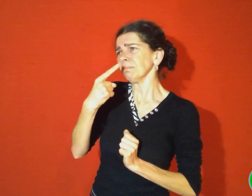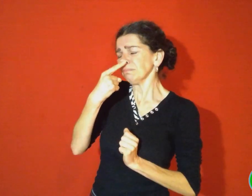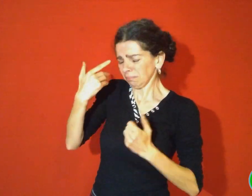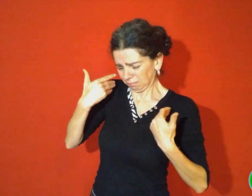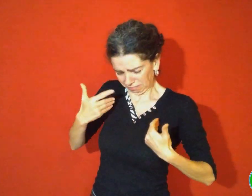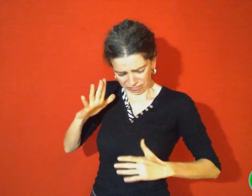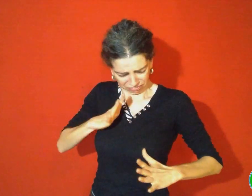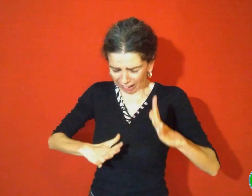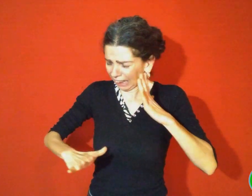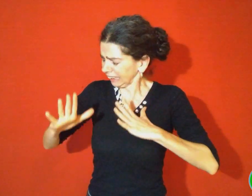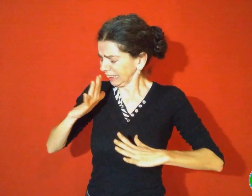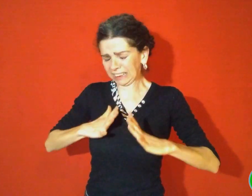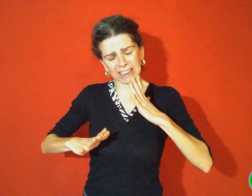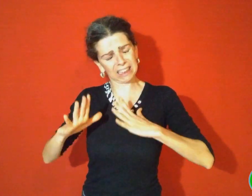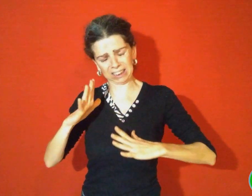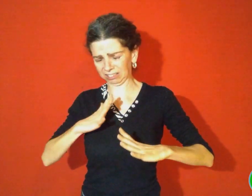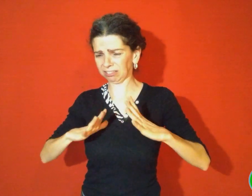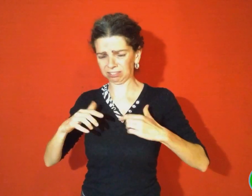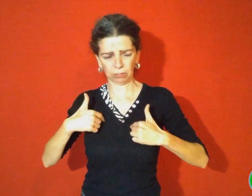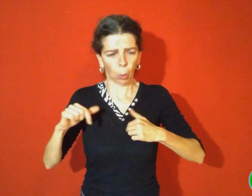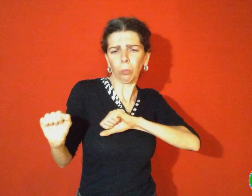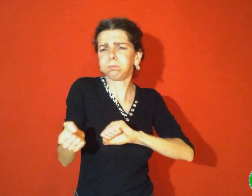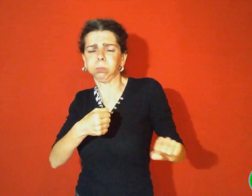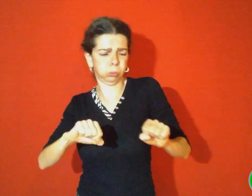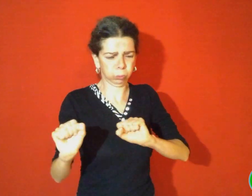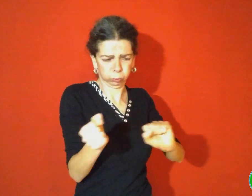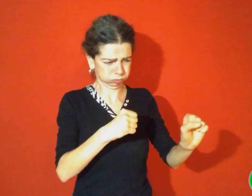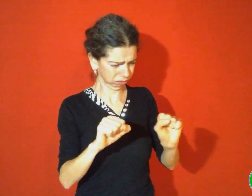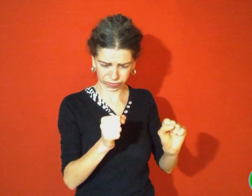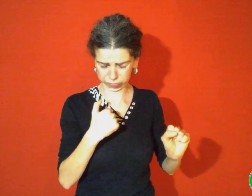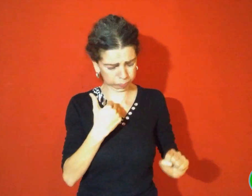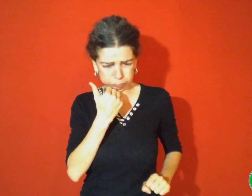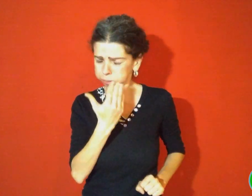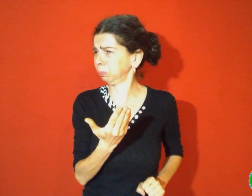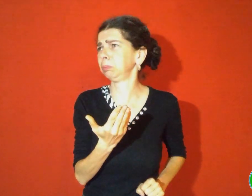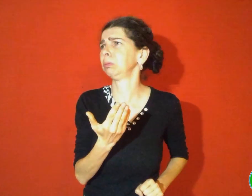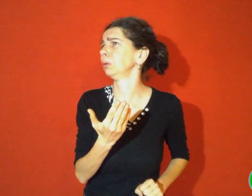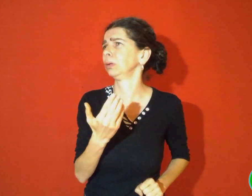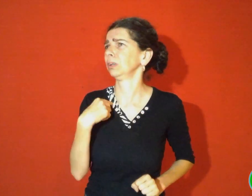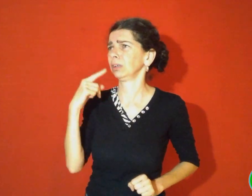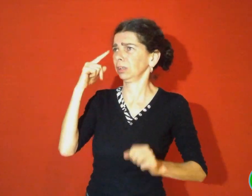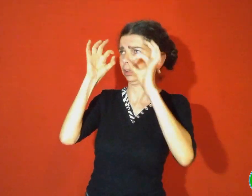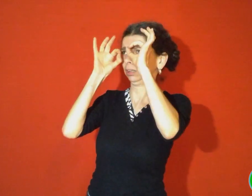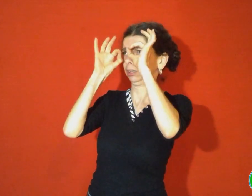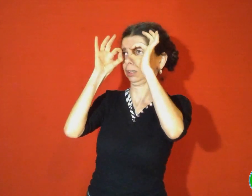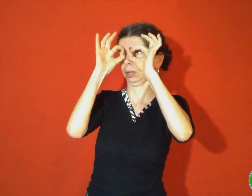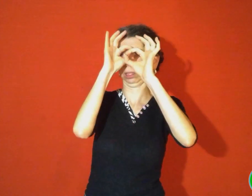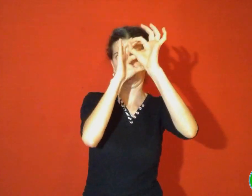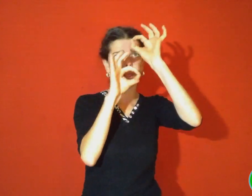enfant, je me sens bien bas. Je ne peux plus bouger aucun membre et tout tourne devant mes